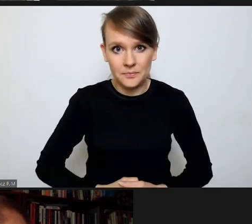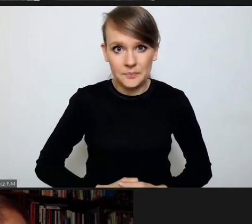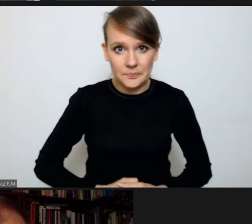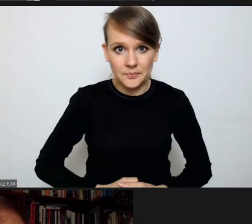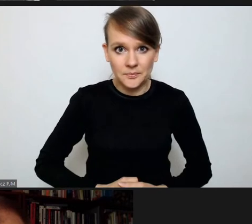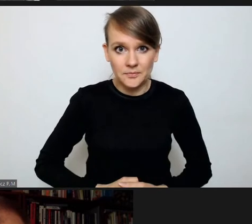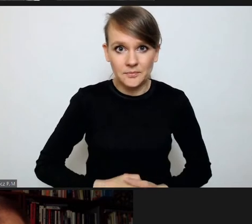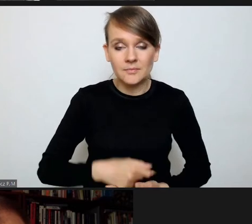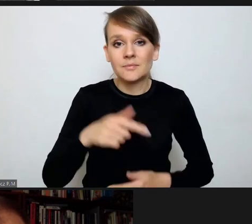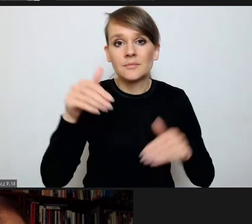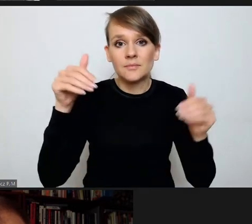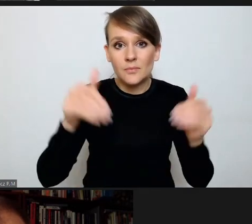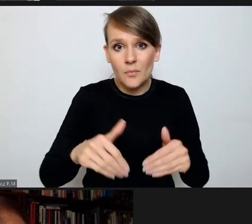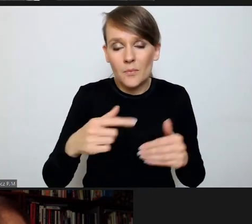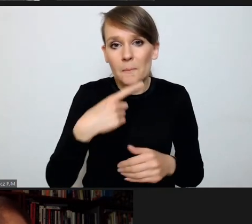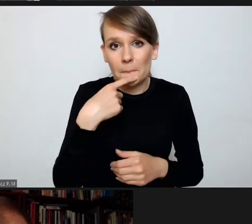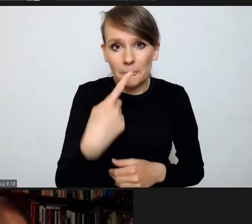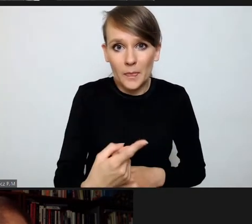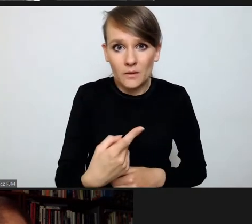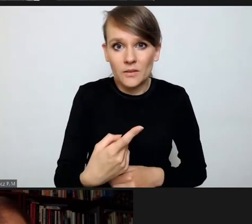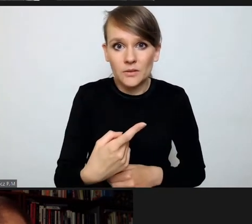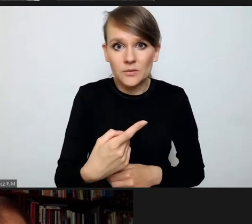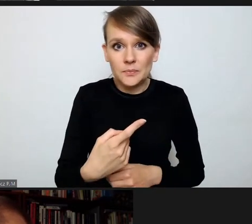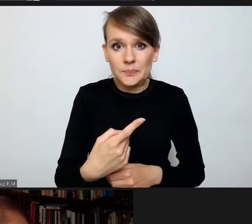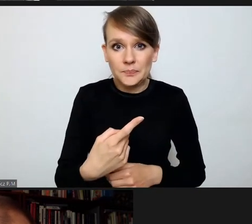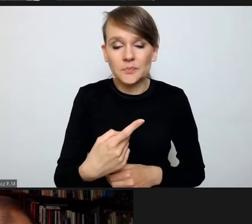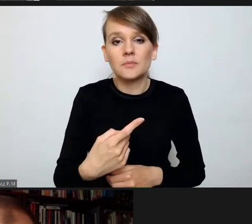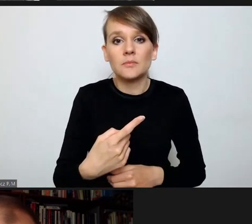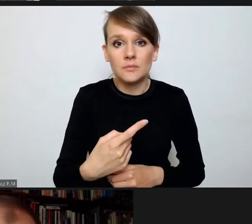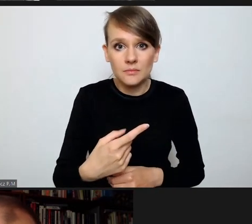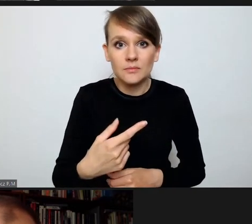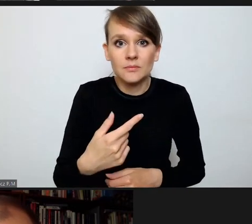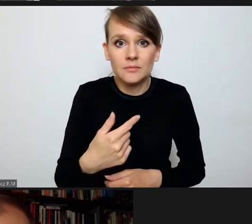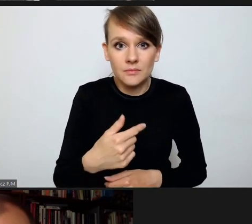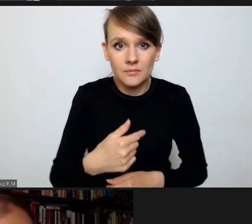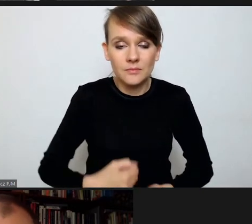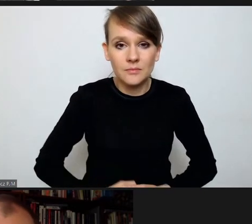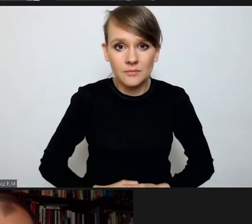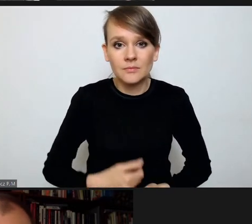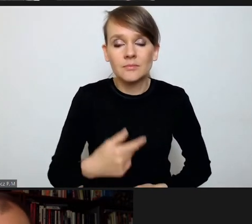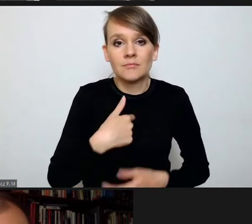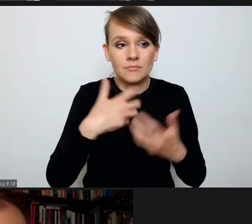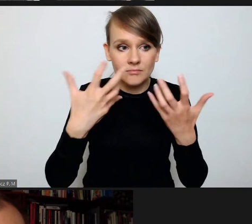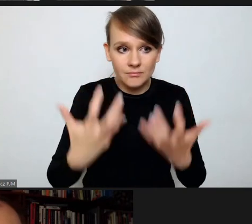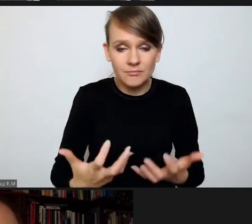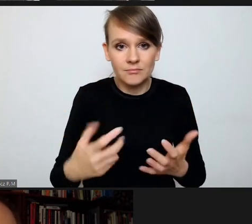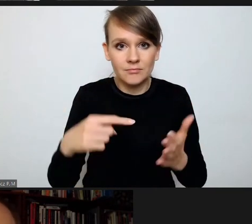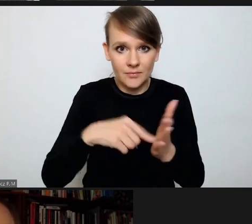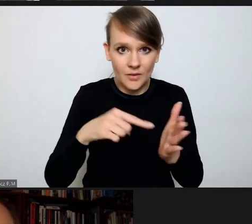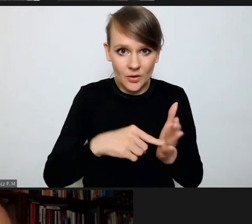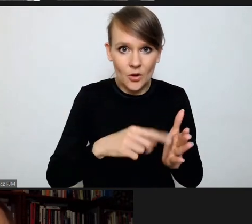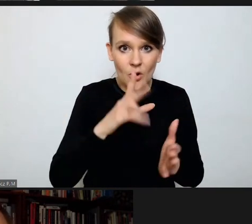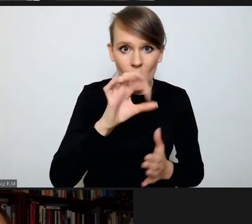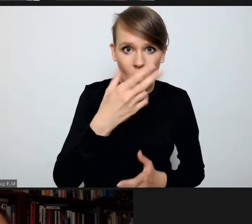konkludować stwierdzeniem, że jestem za kontradyktoryjnością. Ja jej nie zdradzę.